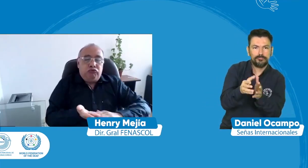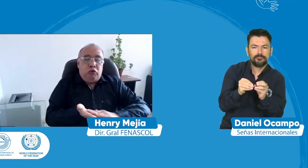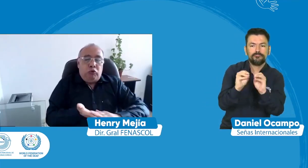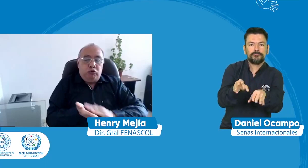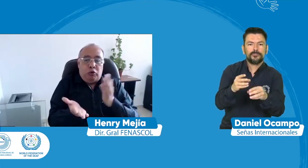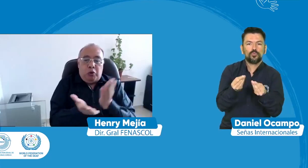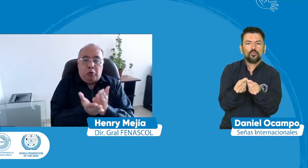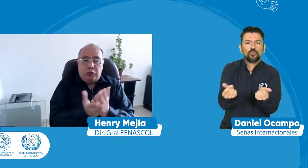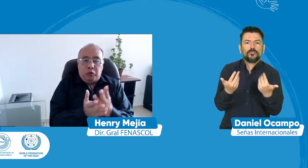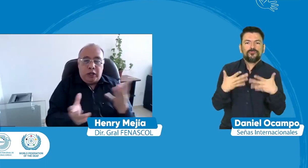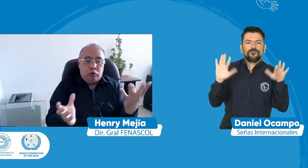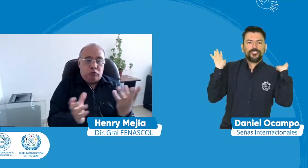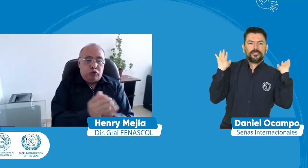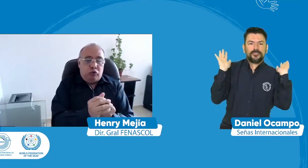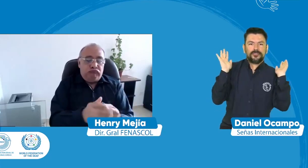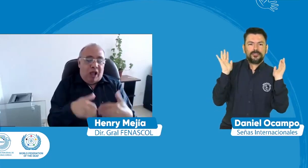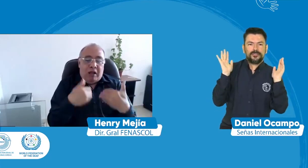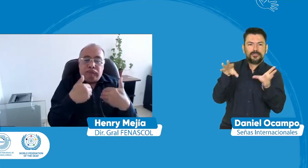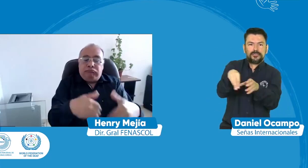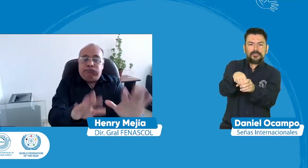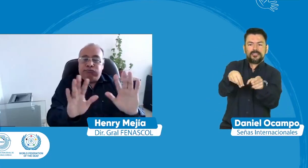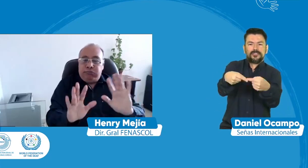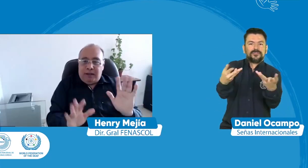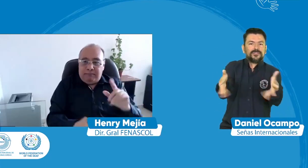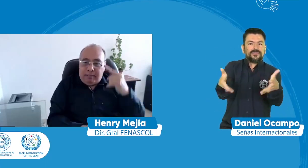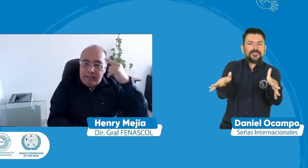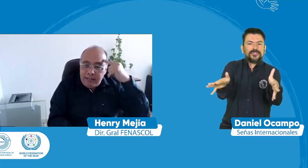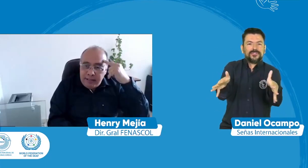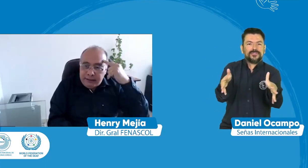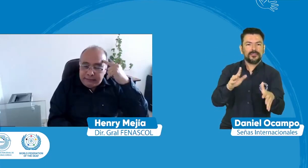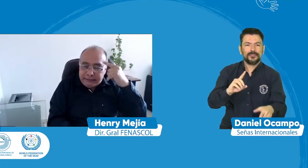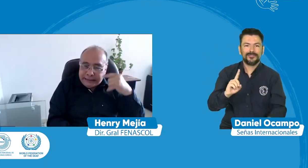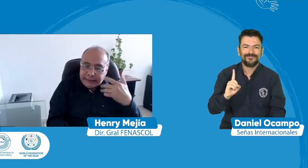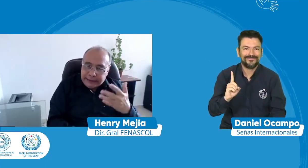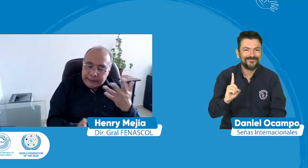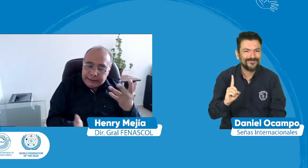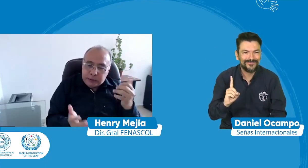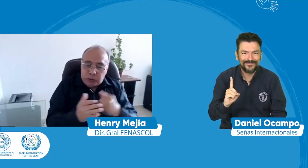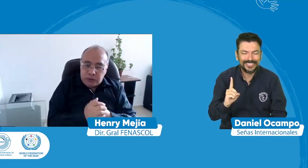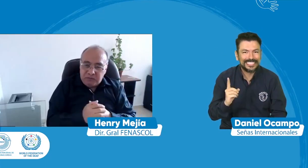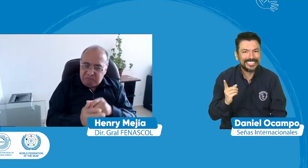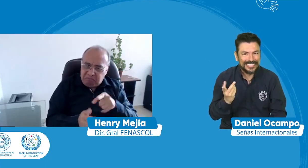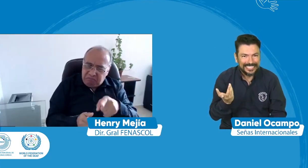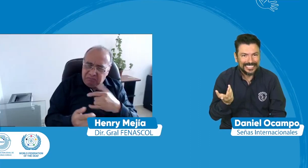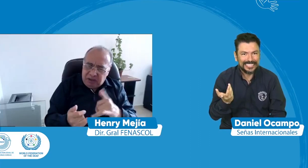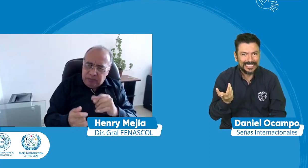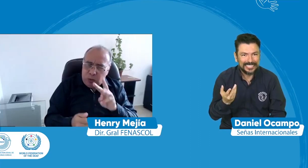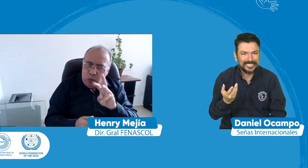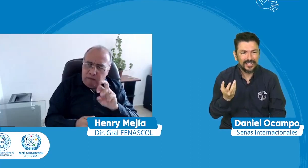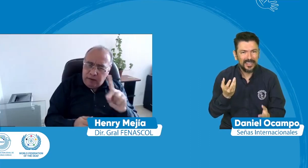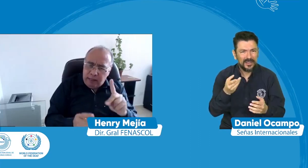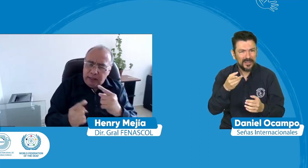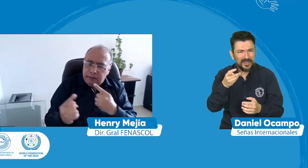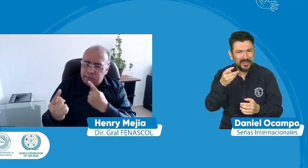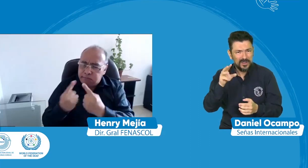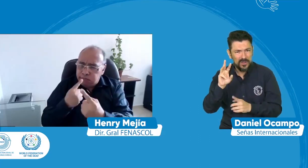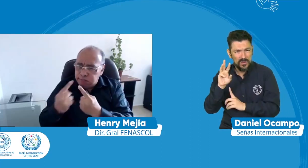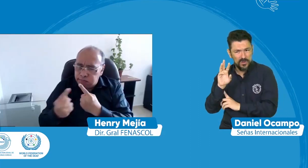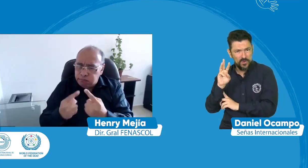ya es suficiente digamos que se soluciona la educación inclusiva para las personas sordas y se cree esto pero